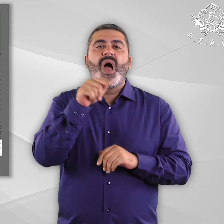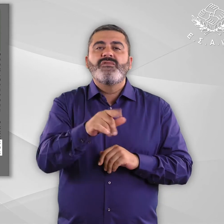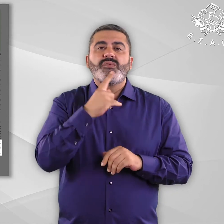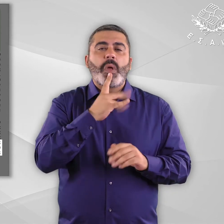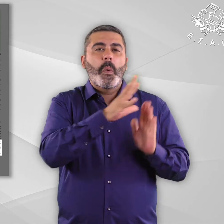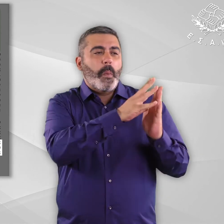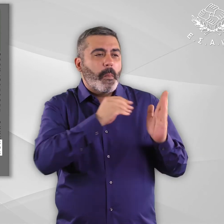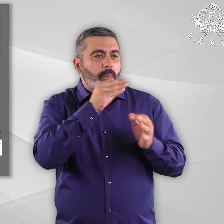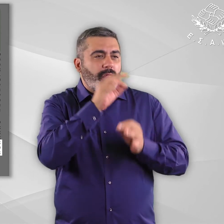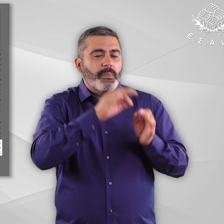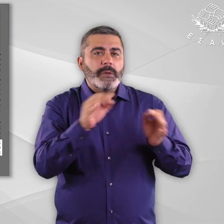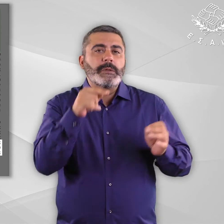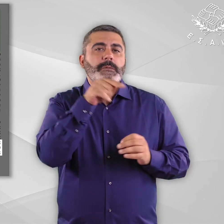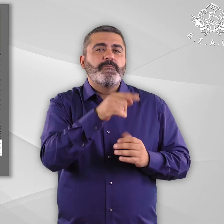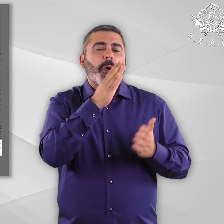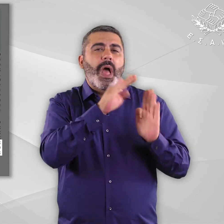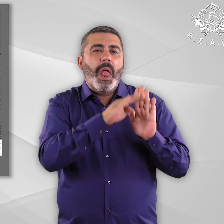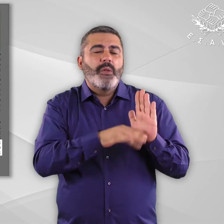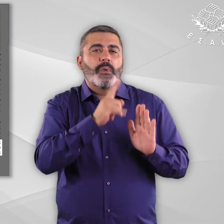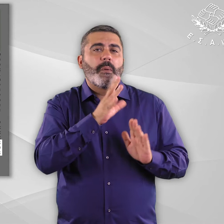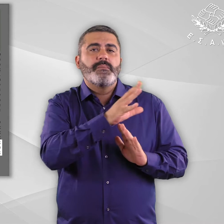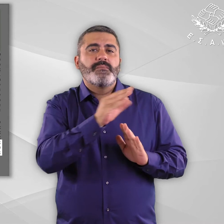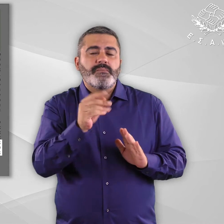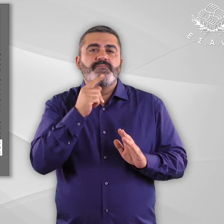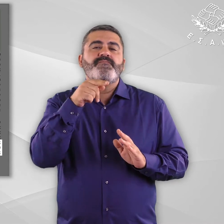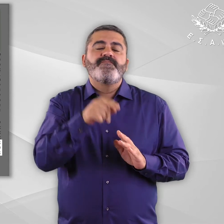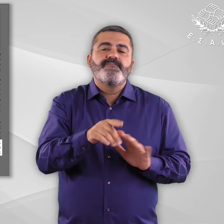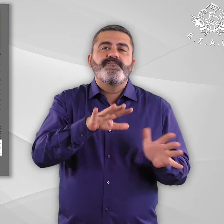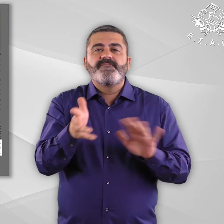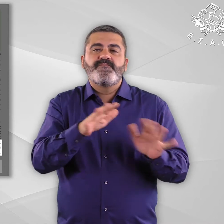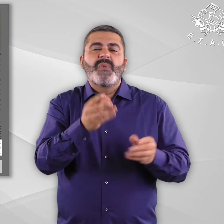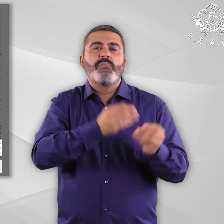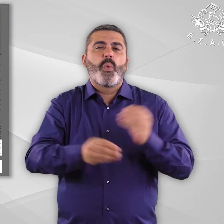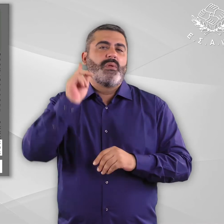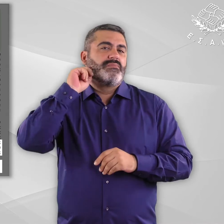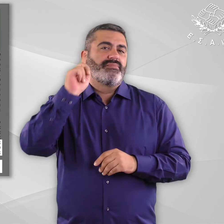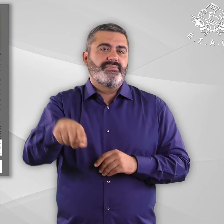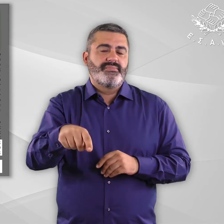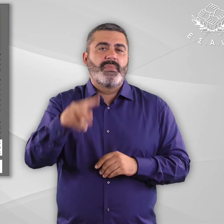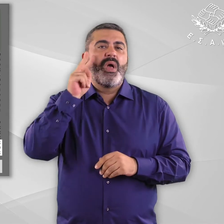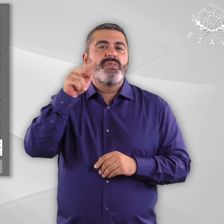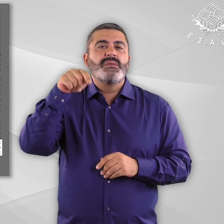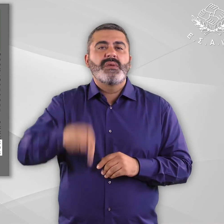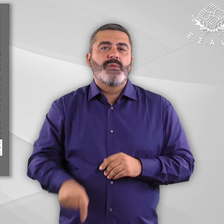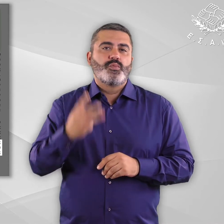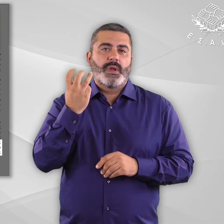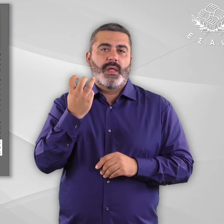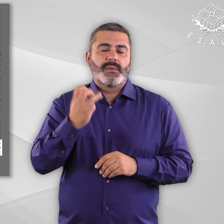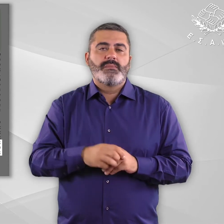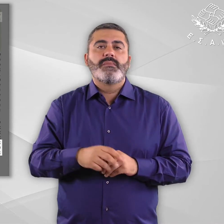προϋποθέσεων προσβασιμότητας είναι αποτέλεσμα άγνοιας ή ακόμα και αδιαφορίας βλέπε υποσημείωση 30 σε σχέση με την νομοθεσία και